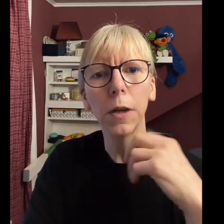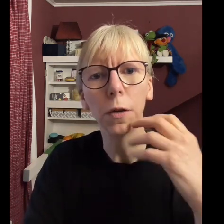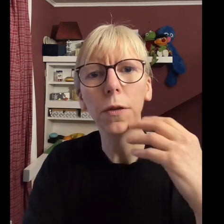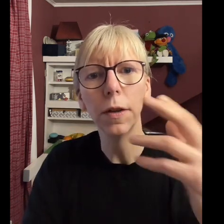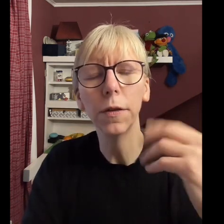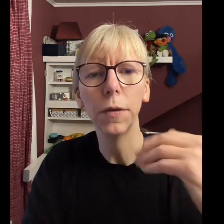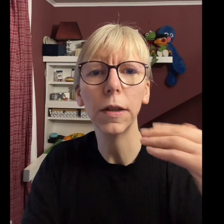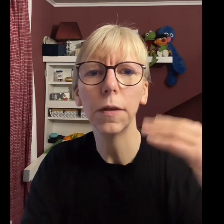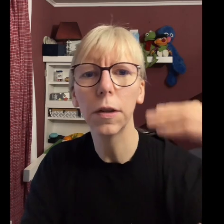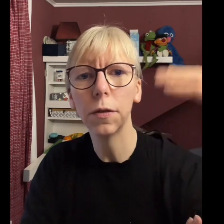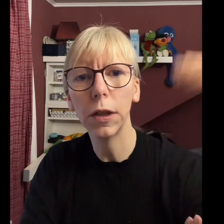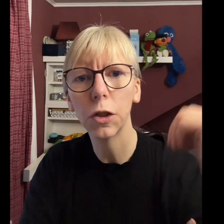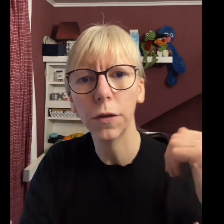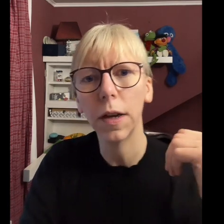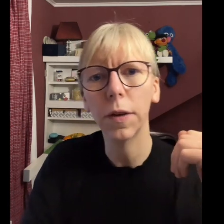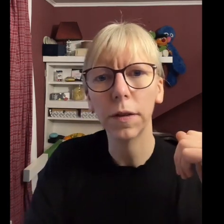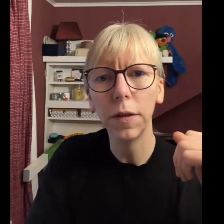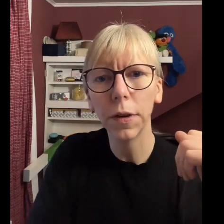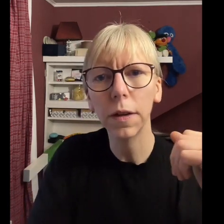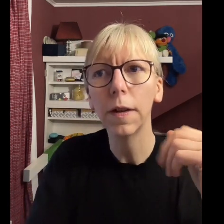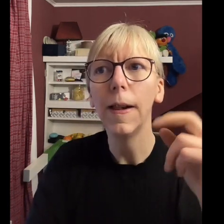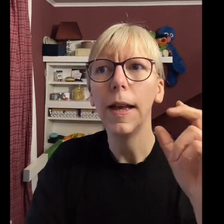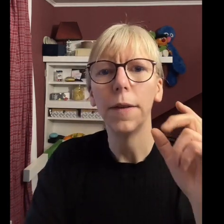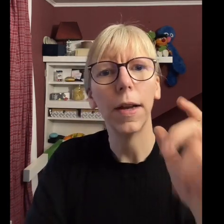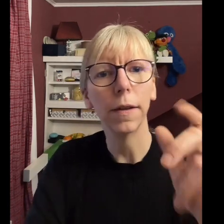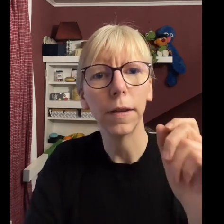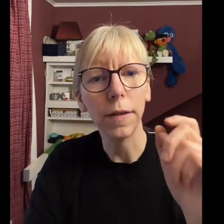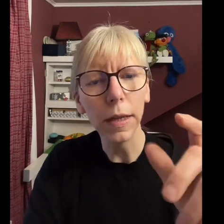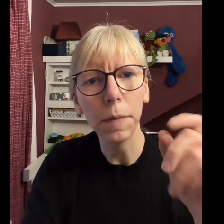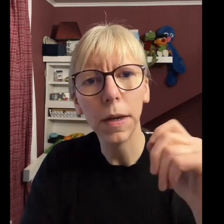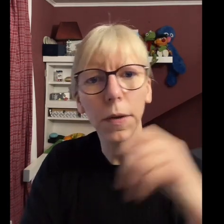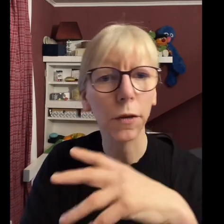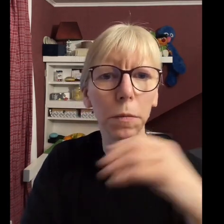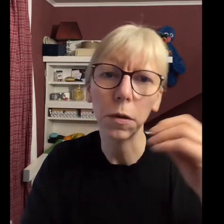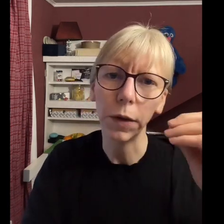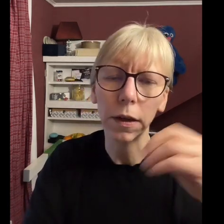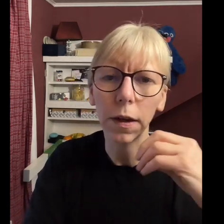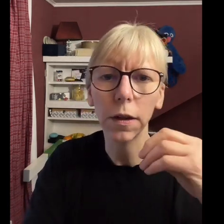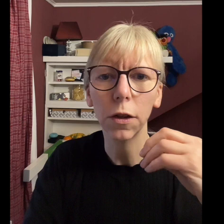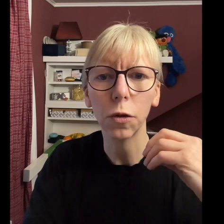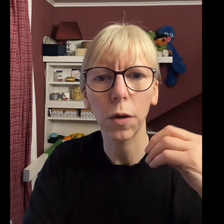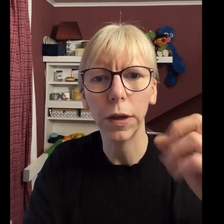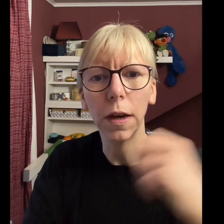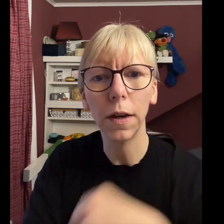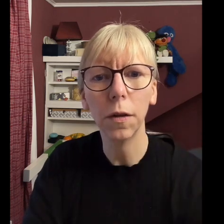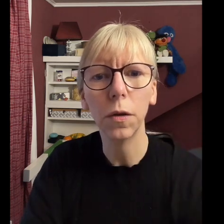ansonsten ist es wichtig, weil es tierisches Eiweiß liefert. Wer das jetzt nicht mag, weil er zum Beispiel vegetarisch oder vegan ist,